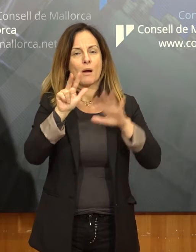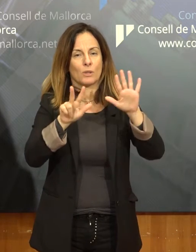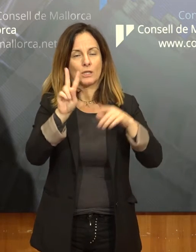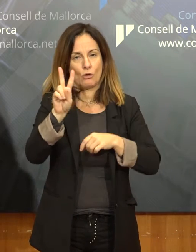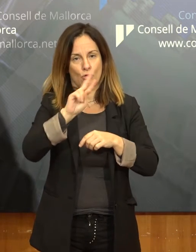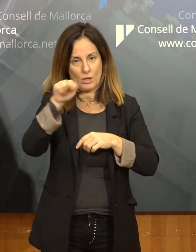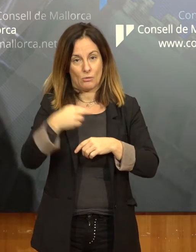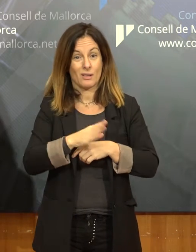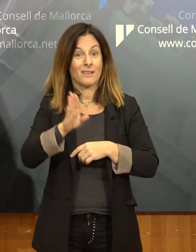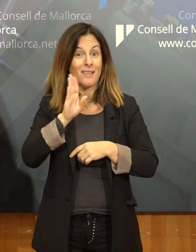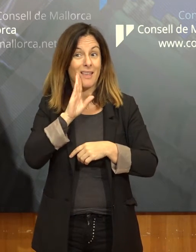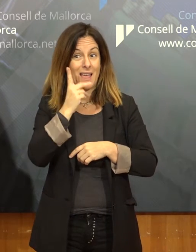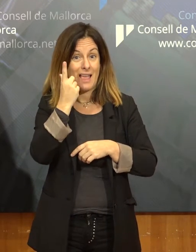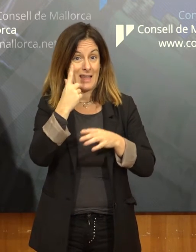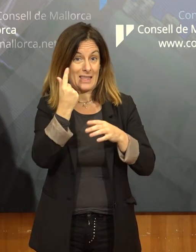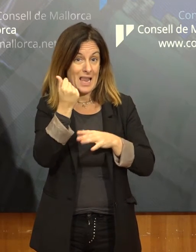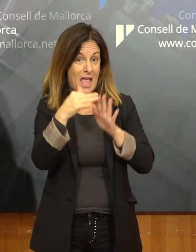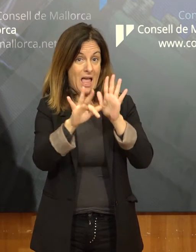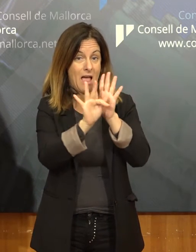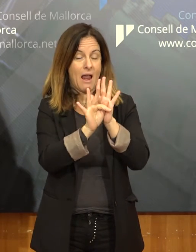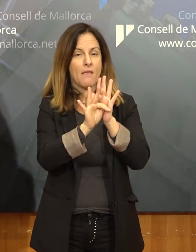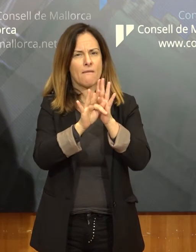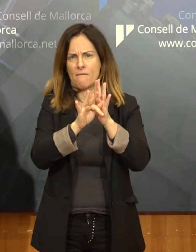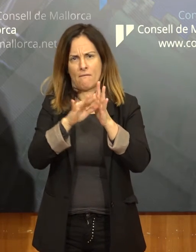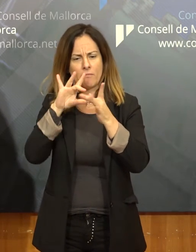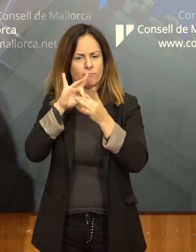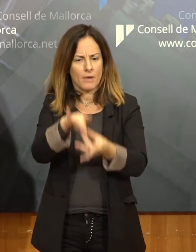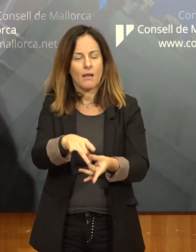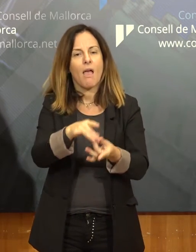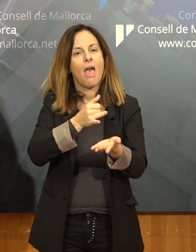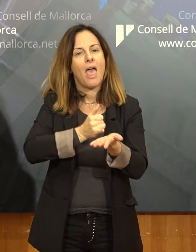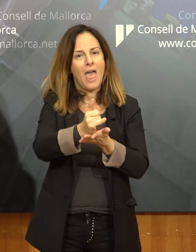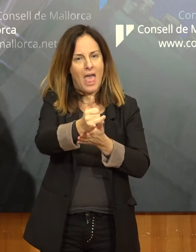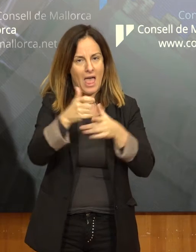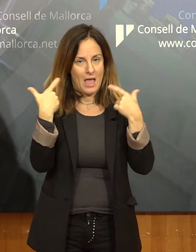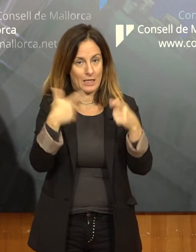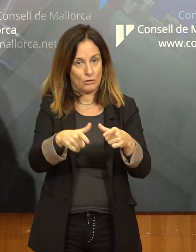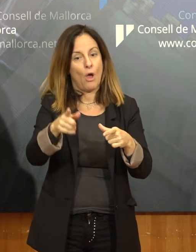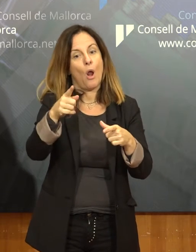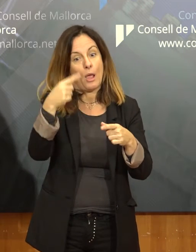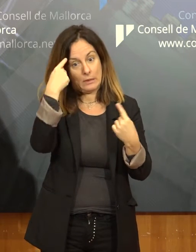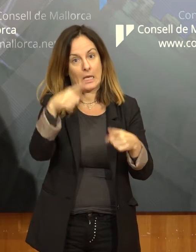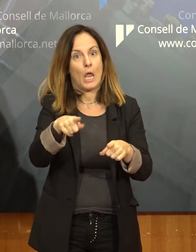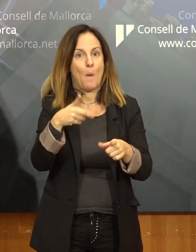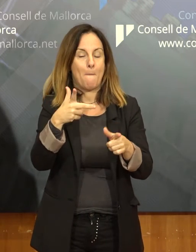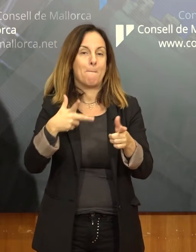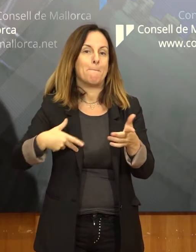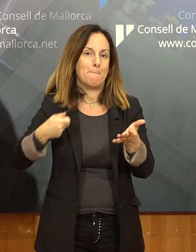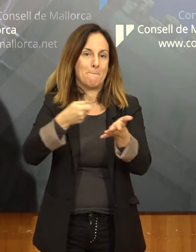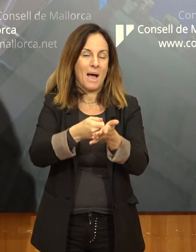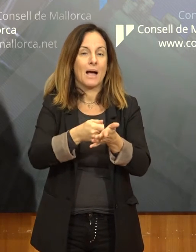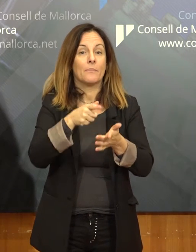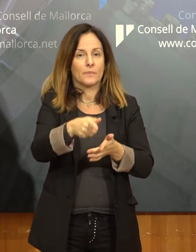tarifa afecta sobretot en el sector agrari, que és qui la paga. Valorem molt positivament aquesta baixada, ja que